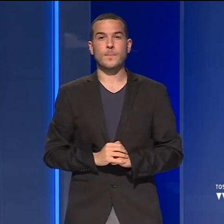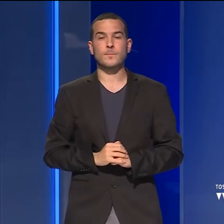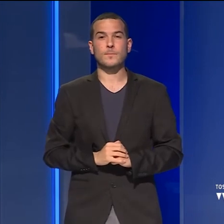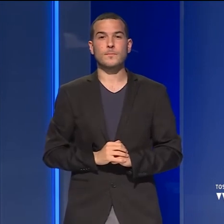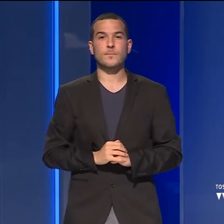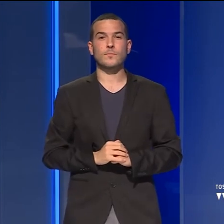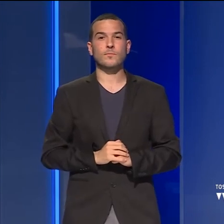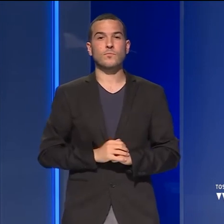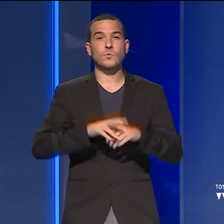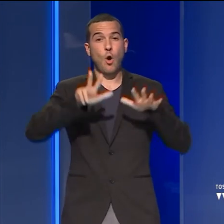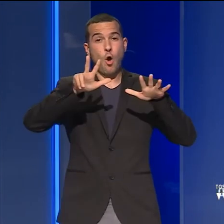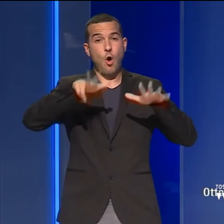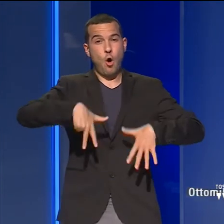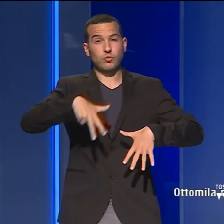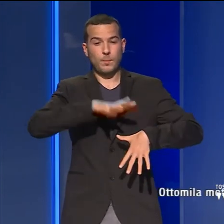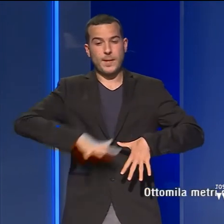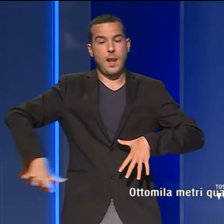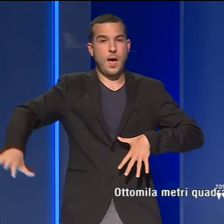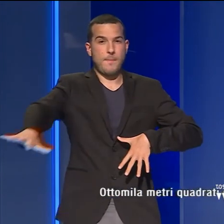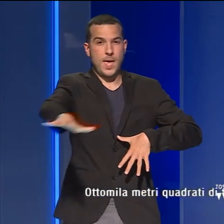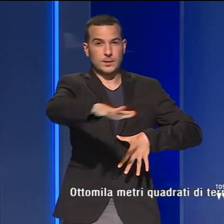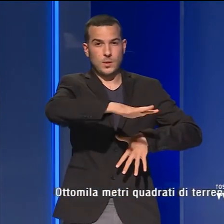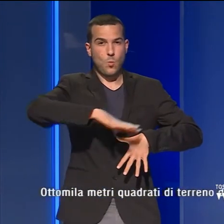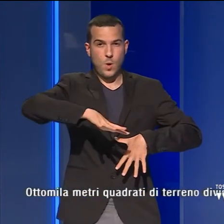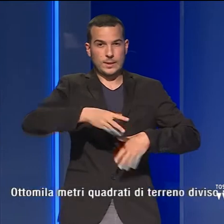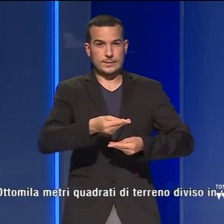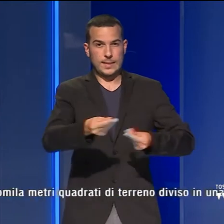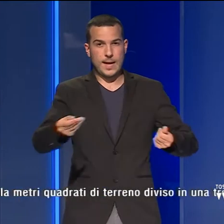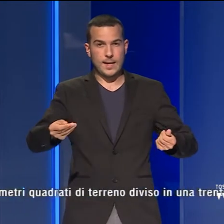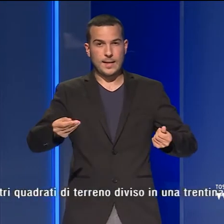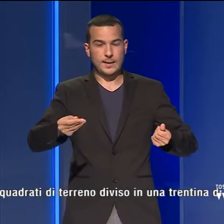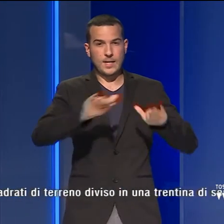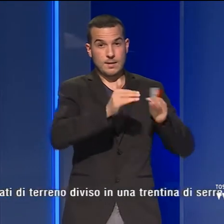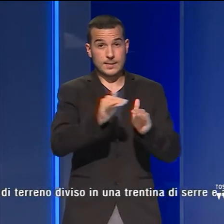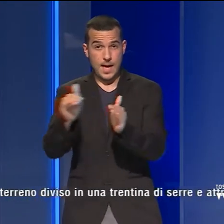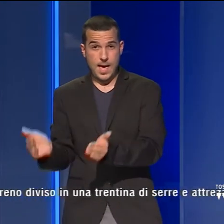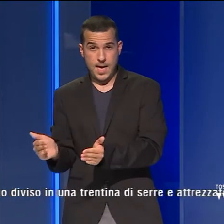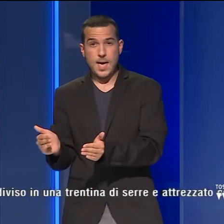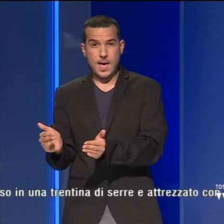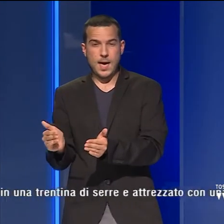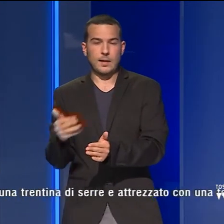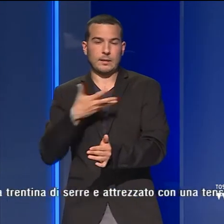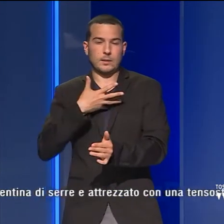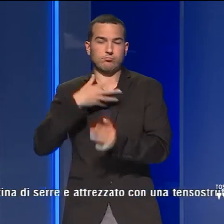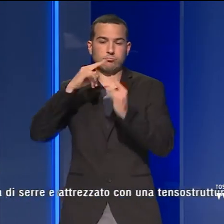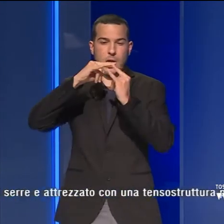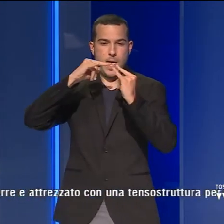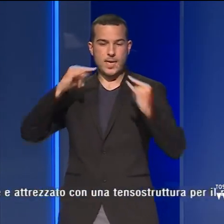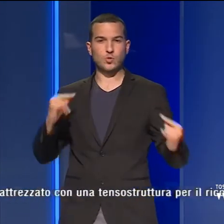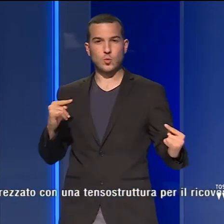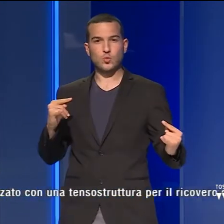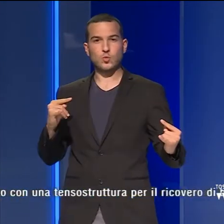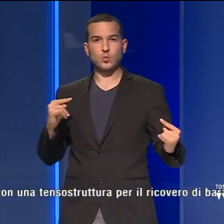8 mila metri quadrati di terreno diviso in una trentina di serre attrezzato con una tensostruttura per il